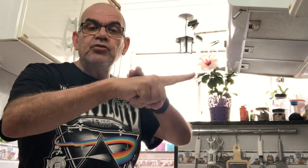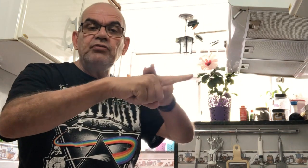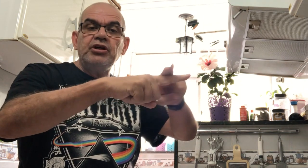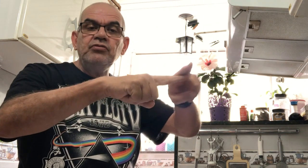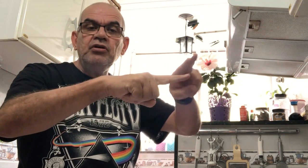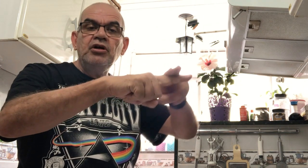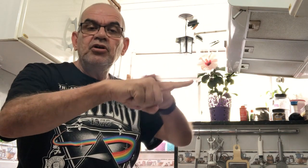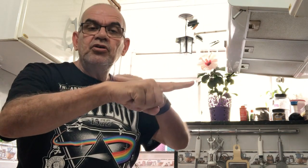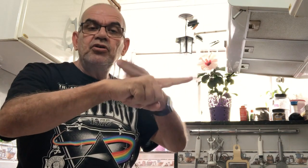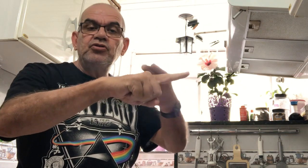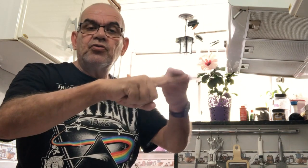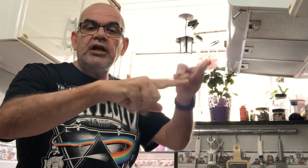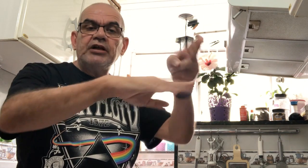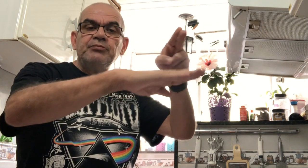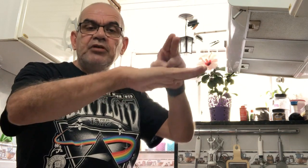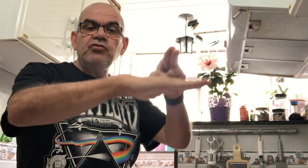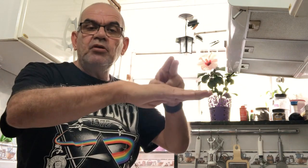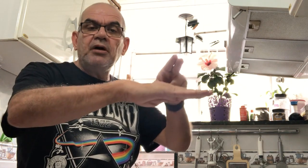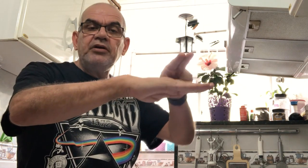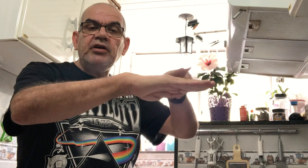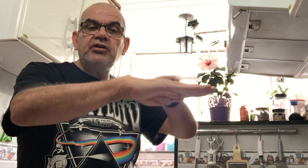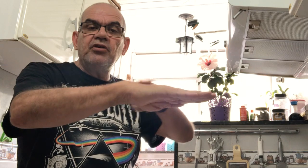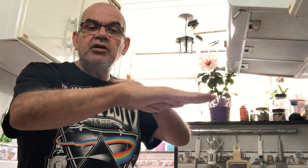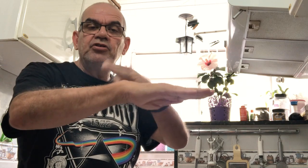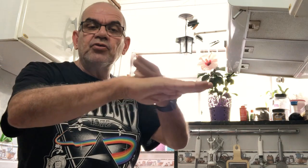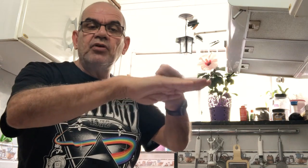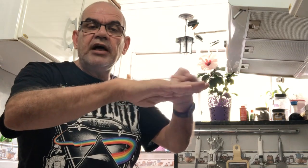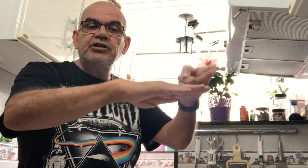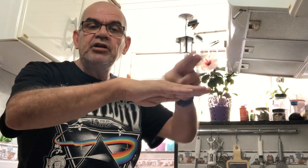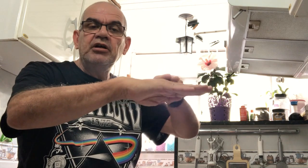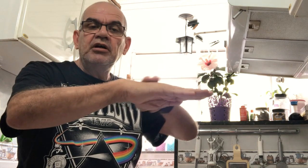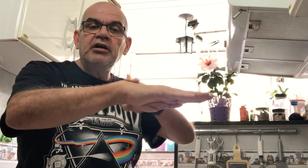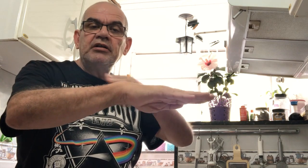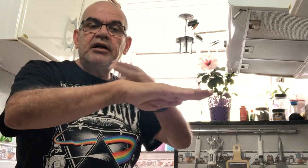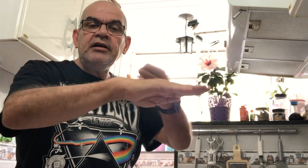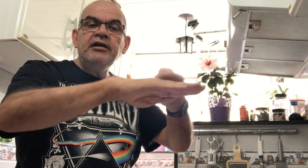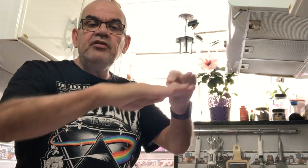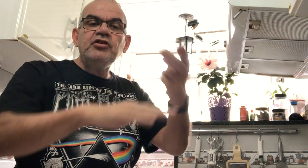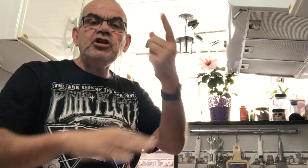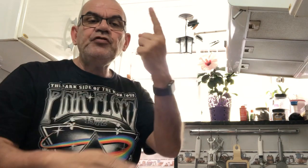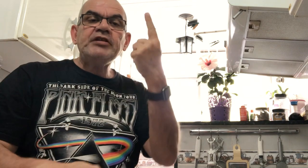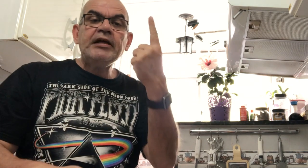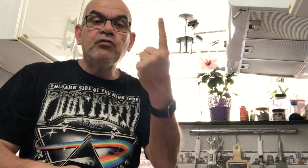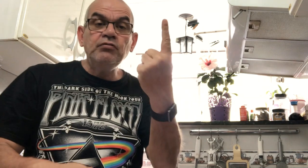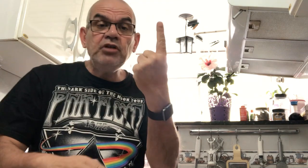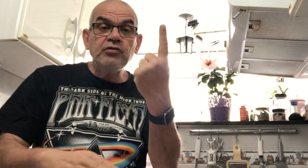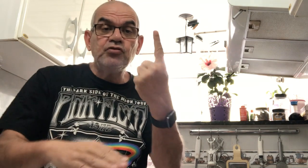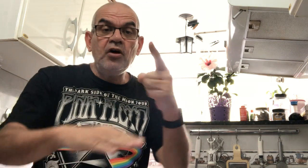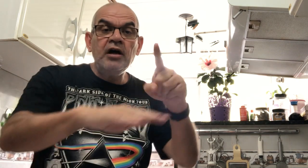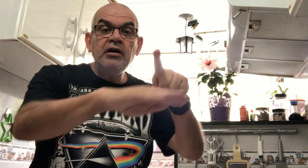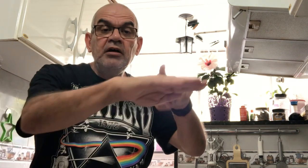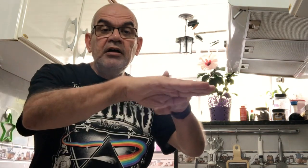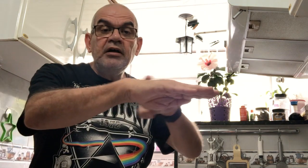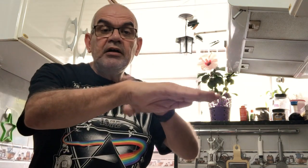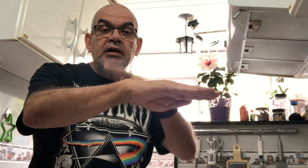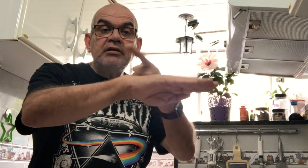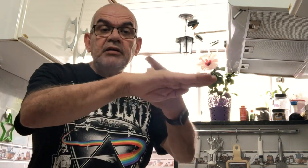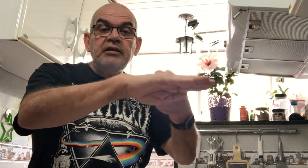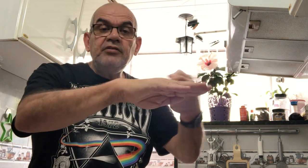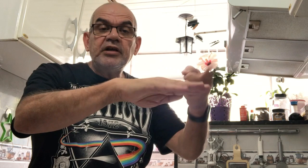ou um dedo, chocolate. Mas o normal é esse aqui, ó, chocolate, tá? Se vocês fizerem com um dedo só, isso